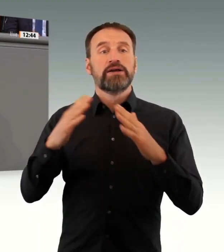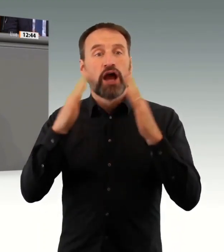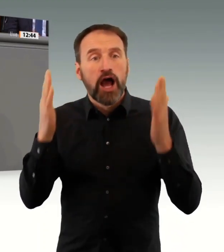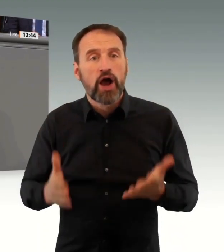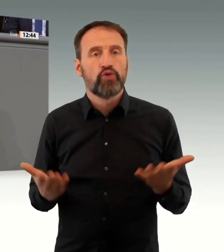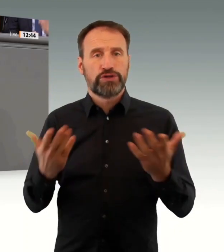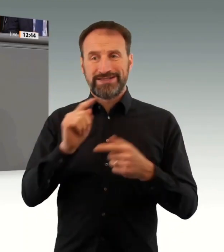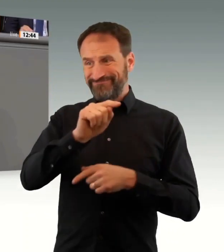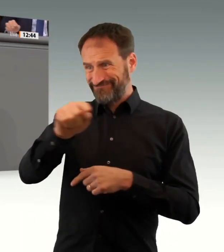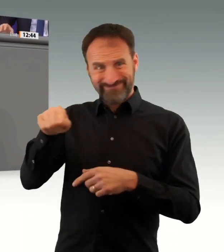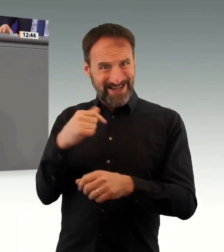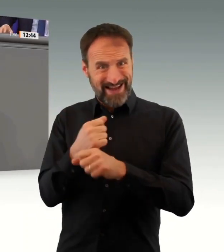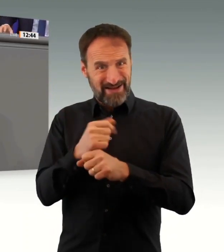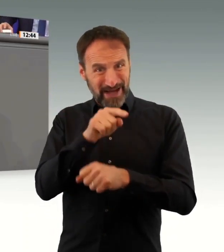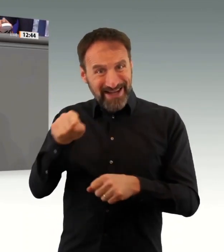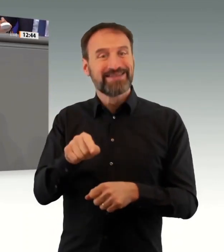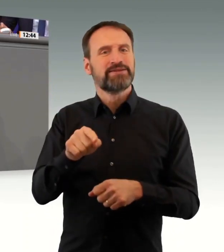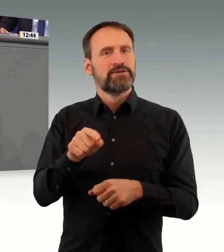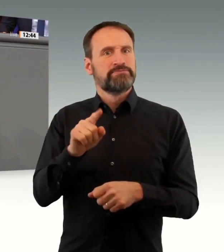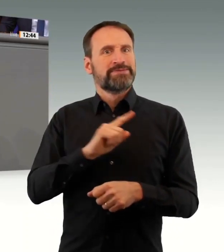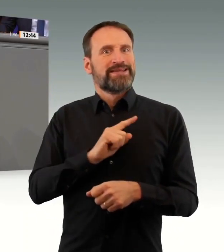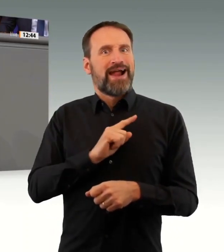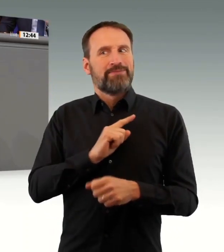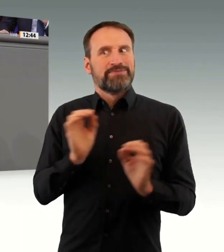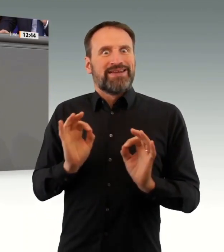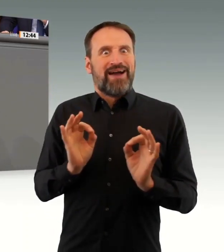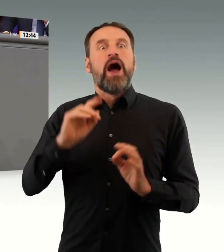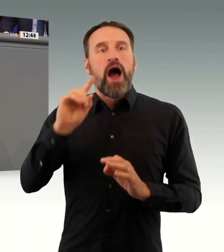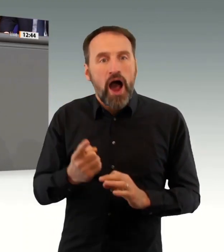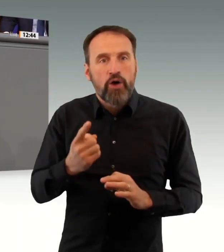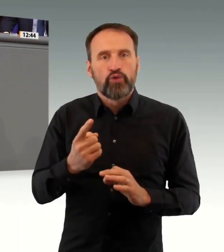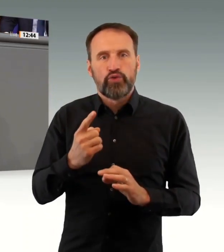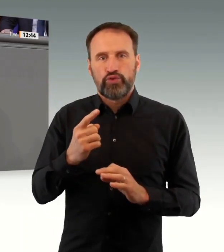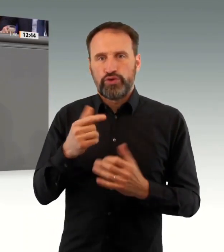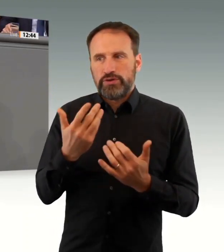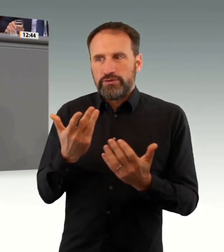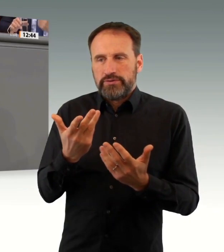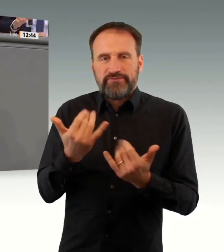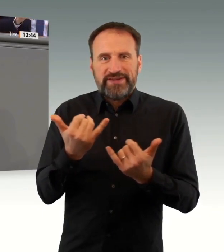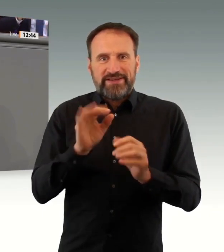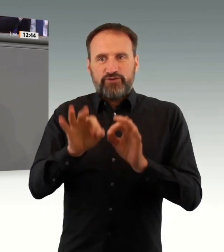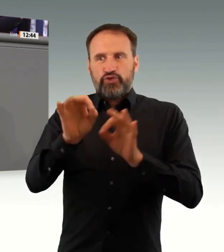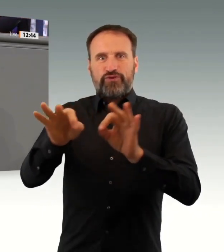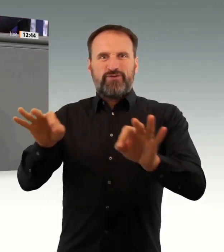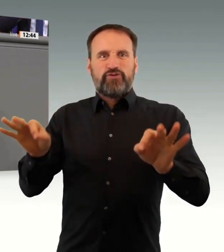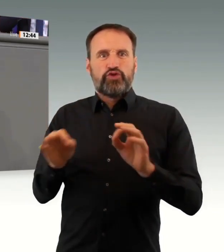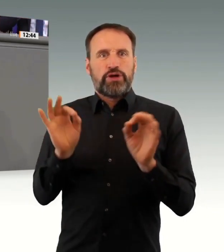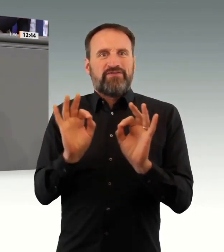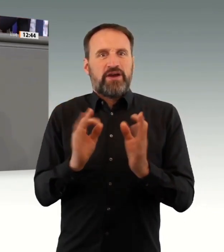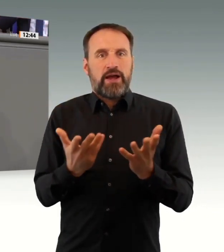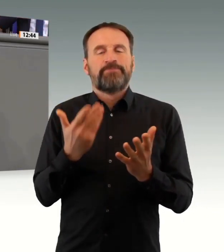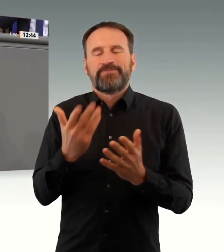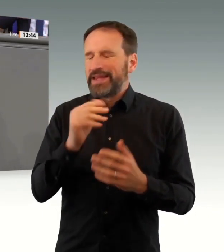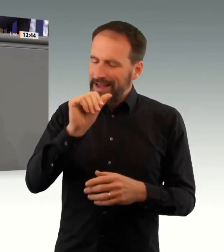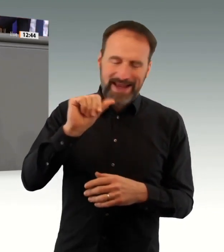weil wirksame und sichere Impfstoffe kostenlos für alle zur Verfügung stehen, auch deshalb war ich, wie wohl die meisten